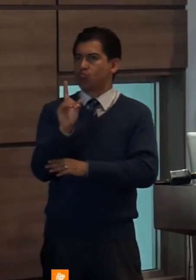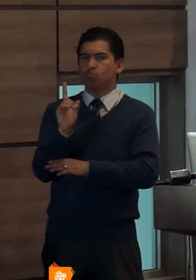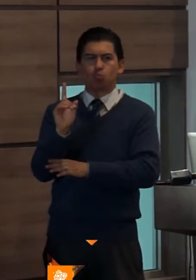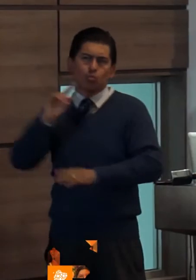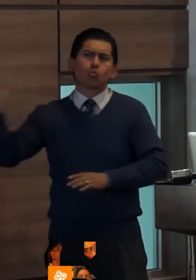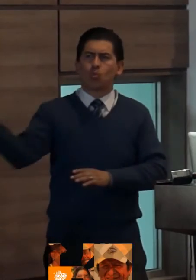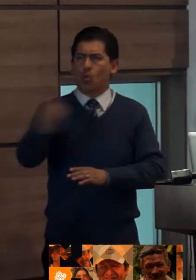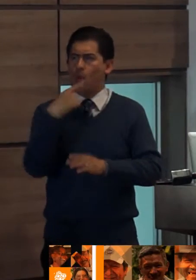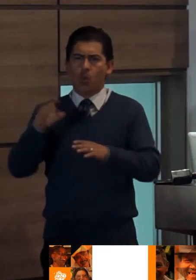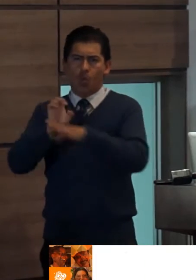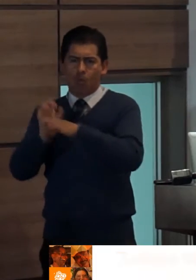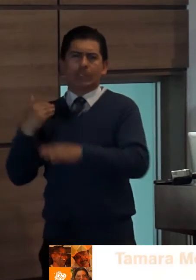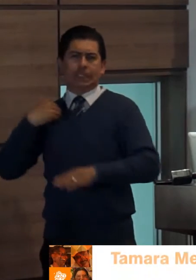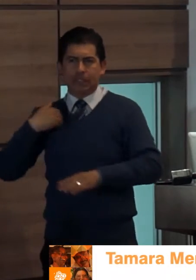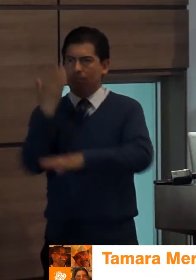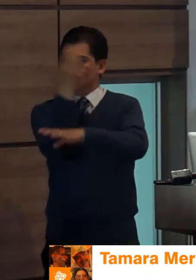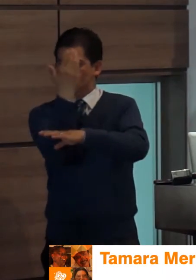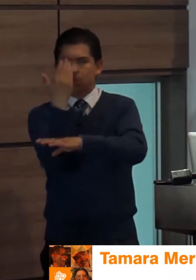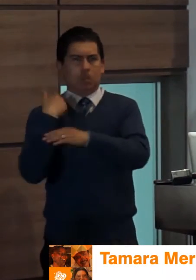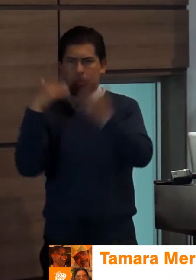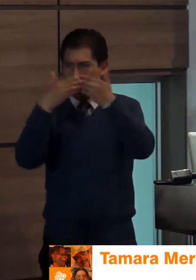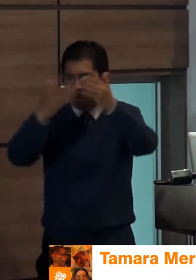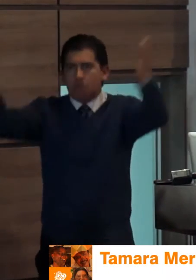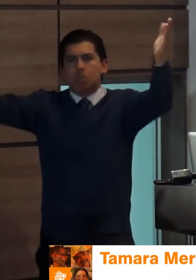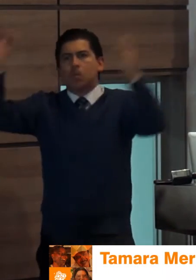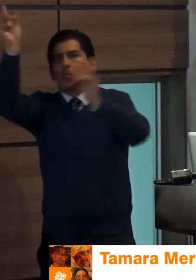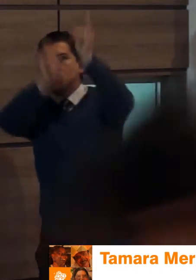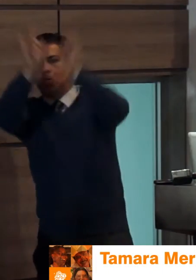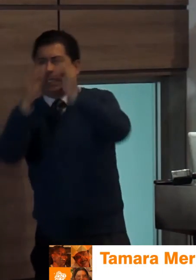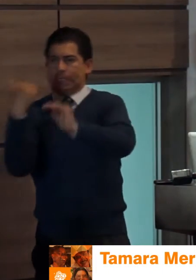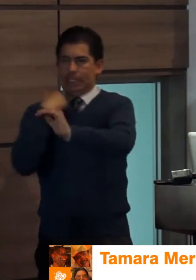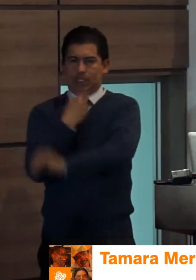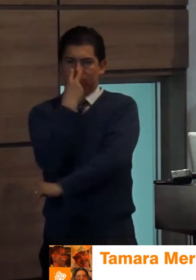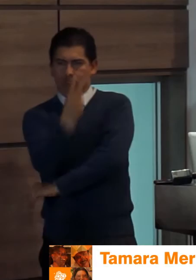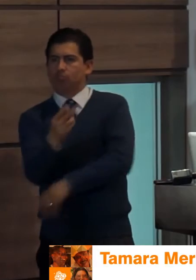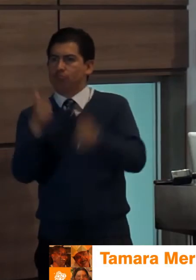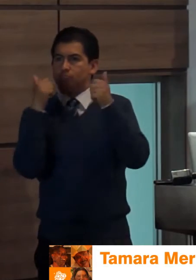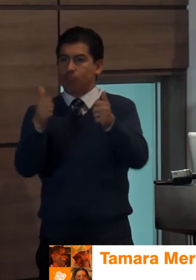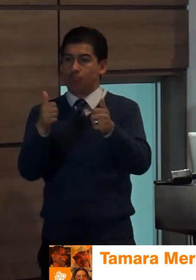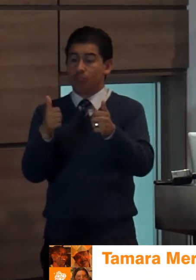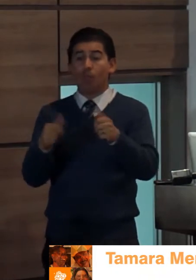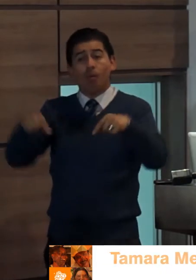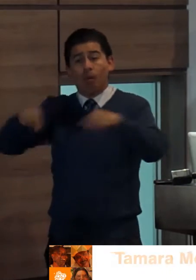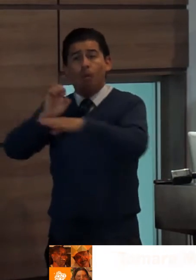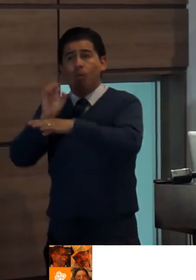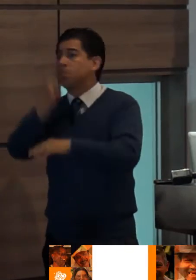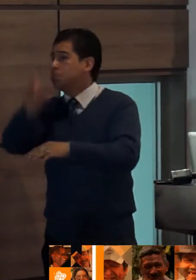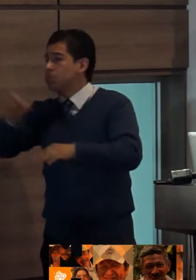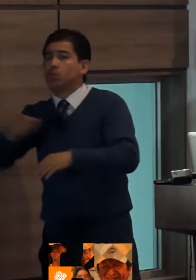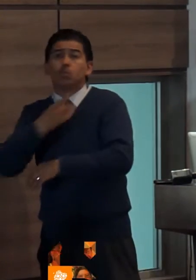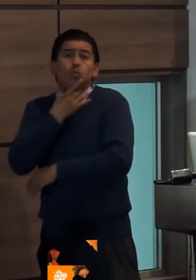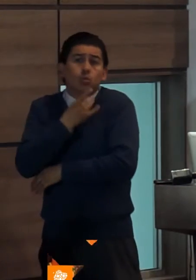son usuarios de la televisión de señal abierta y enlace nacional las ecuatorianas y ecuatorianos